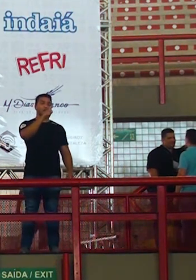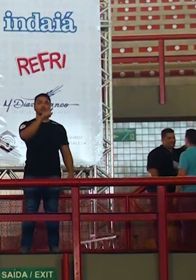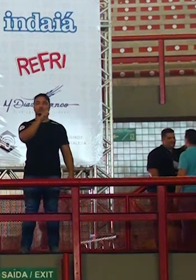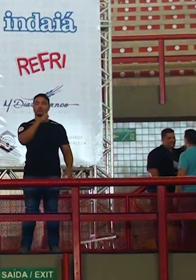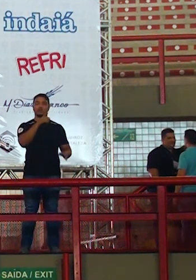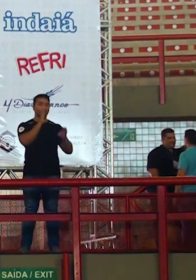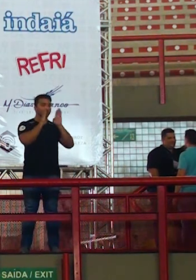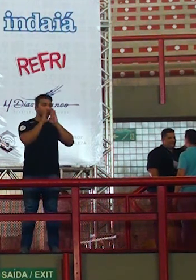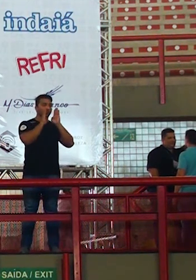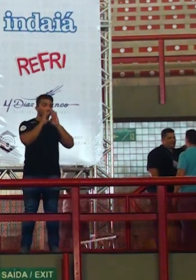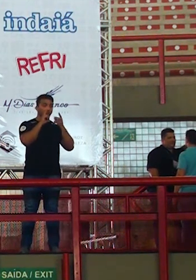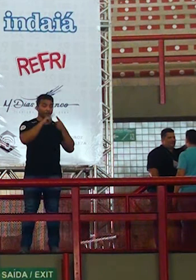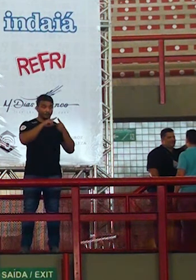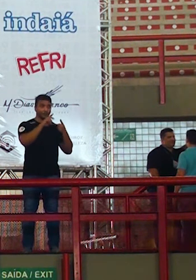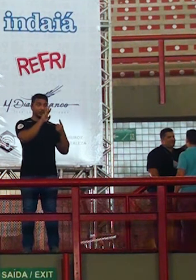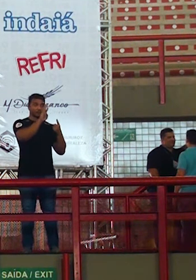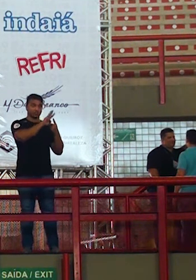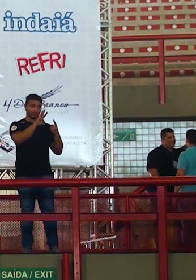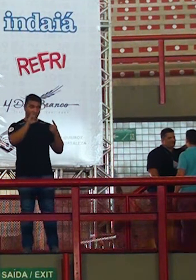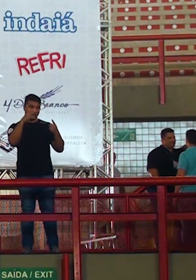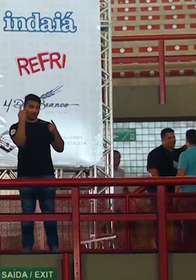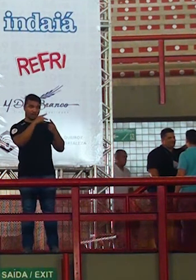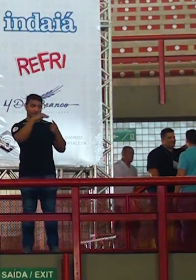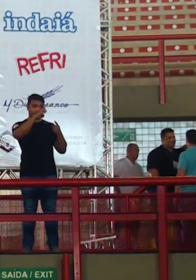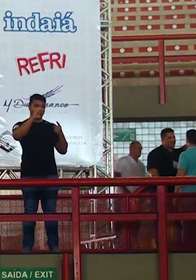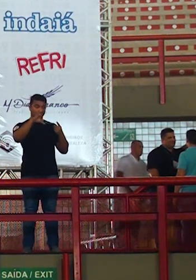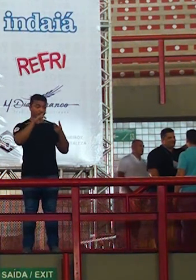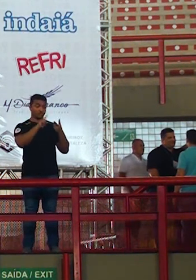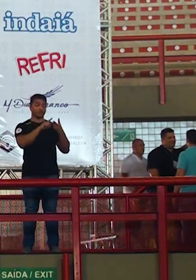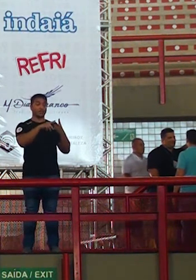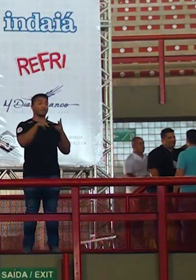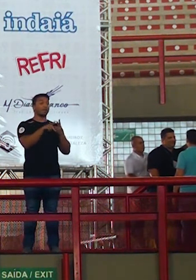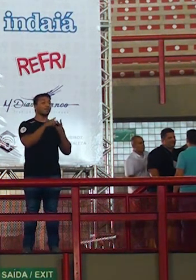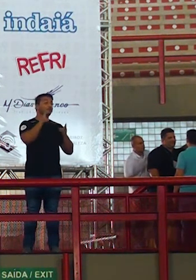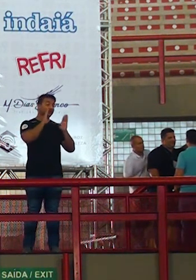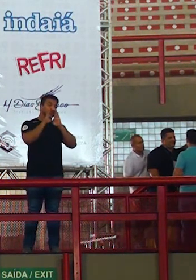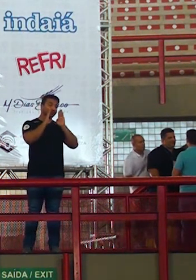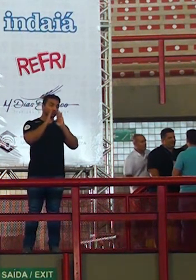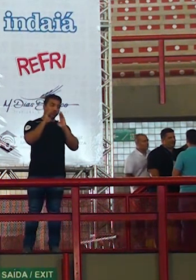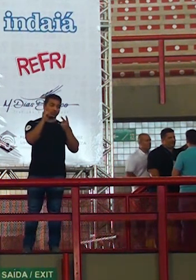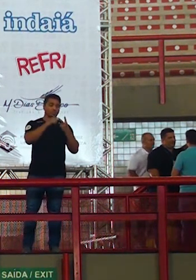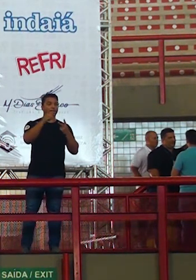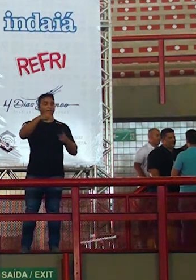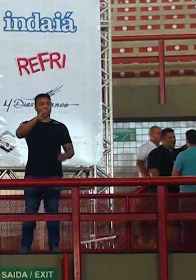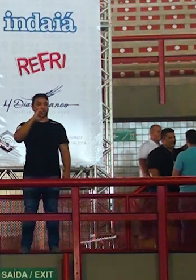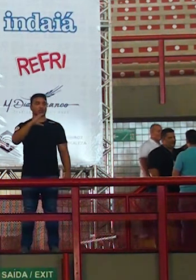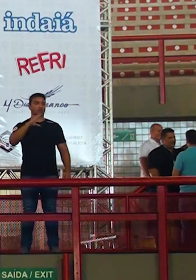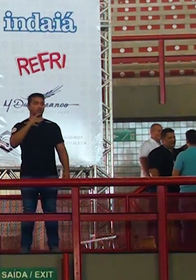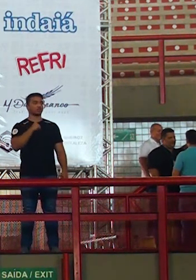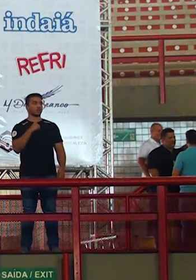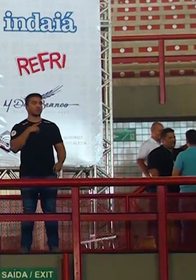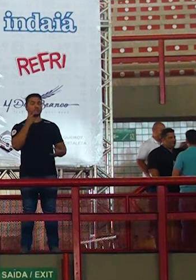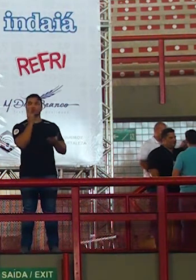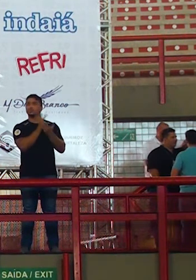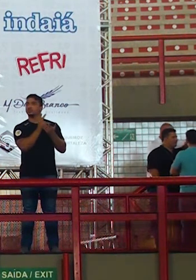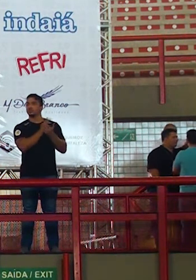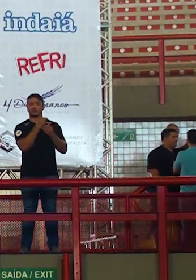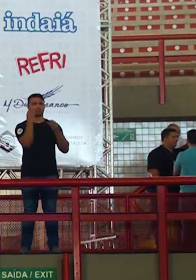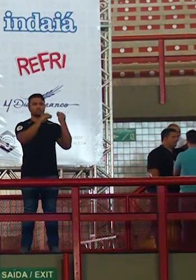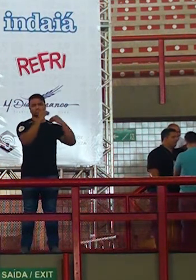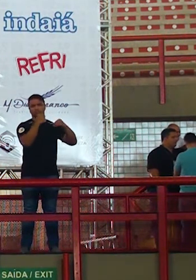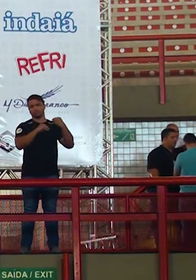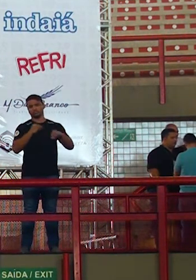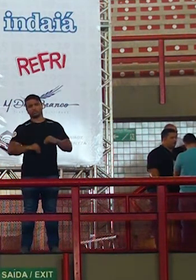o site do MEC e a fanpage a página do facebook do MEC eles vão postando lá